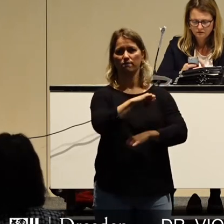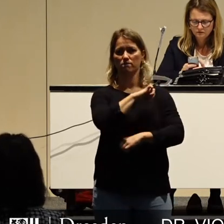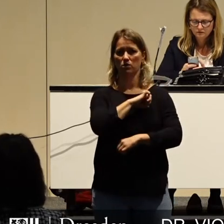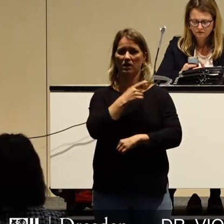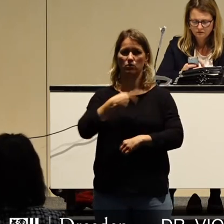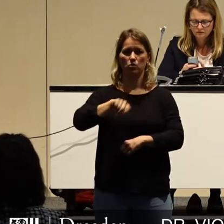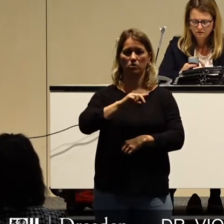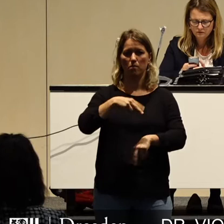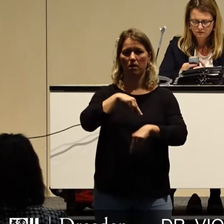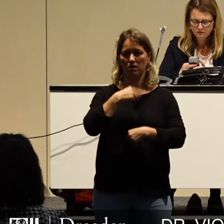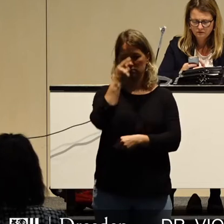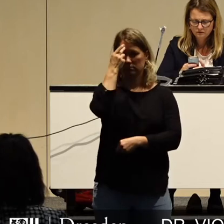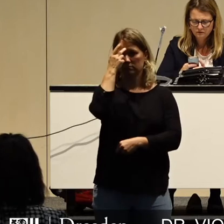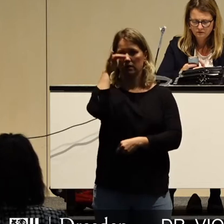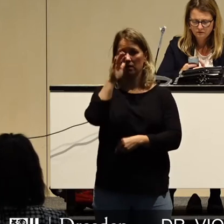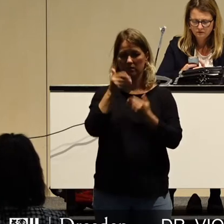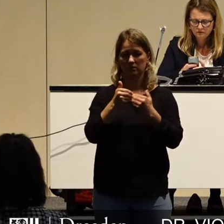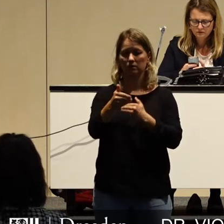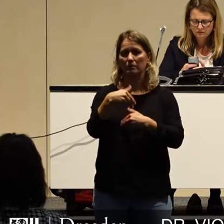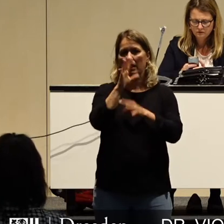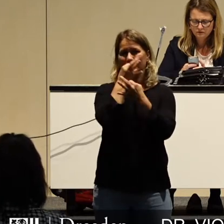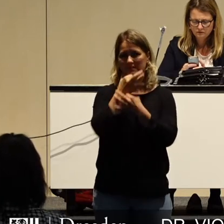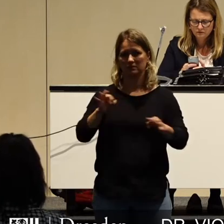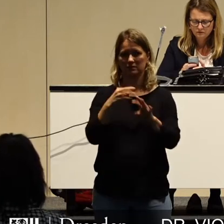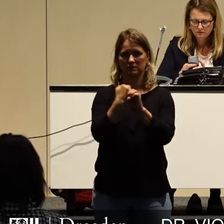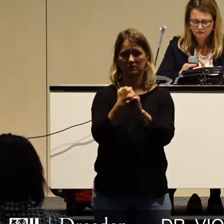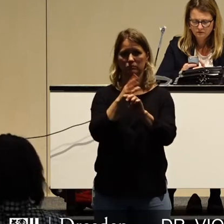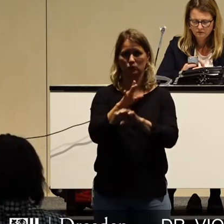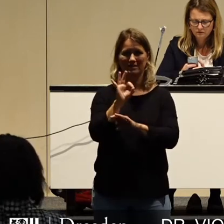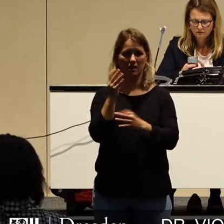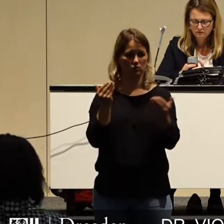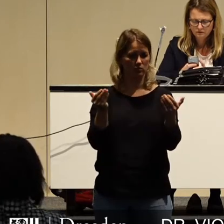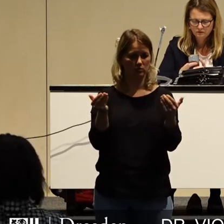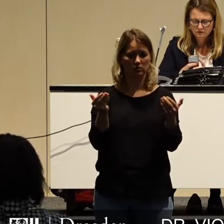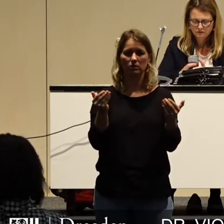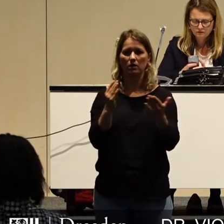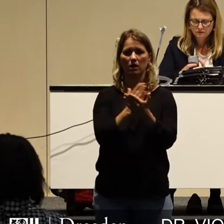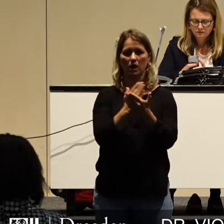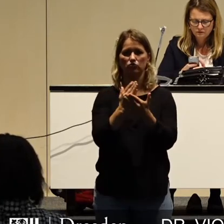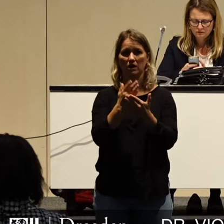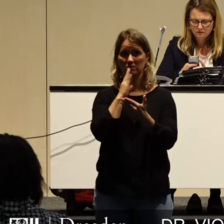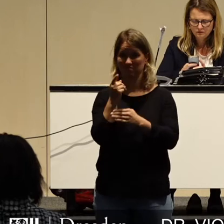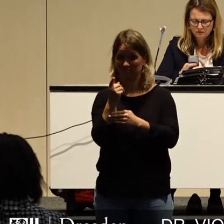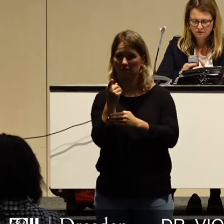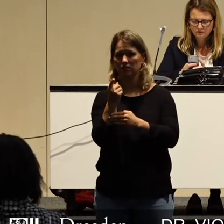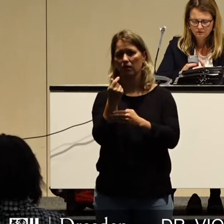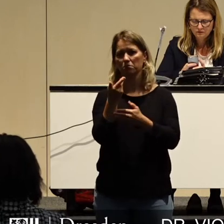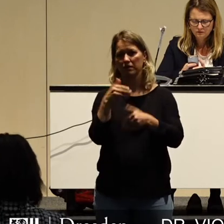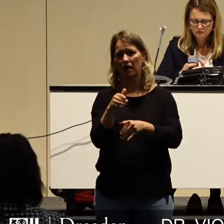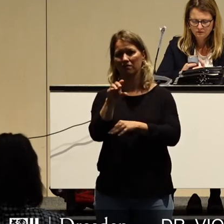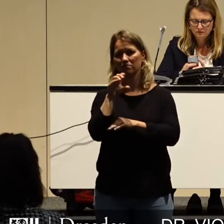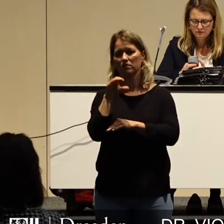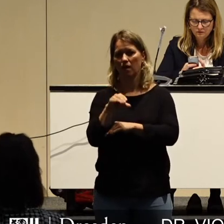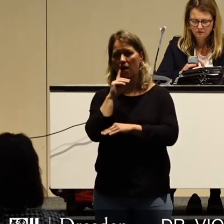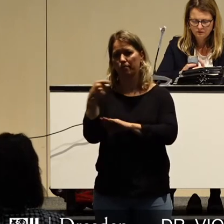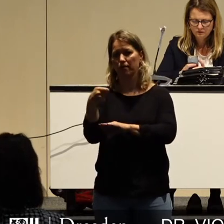dass wir im kommenden Haushalt noch sorgfältiger arbeiten und genauer abwägen müssen, was noch finanzierbar ist, als es alle